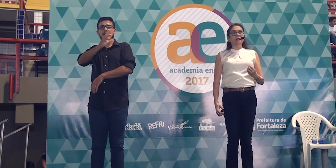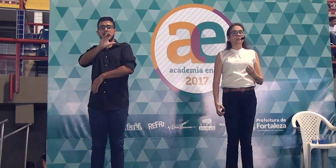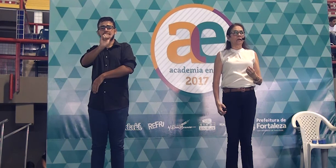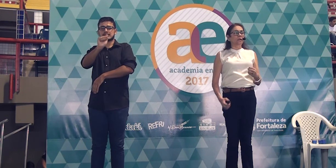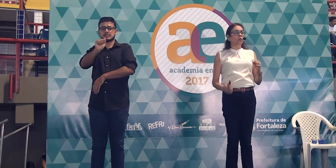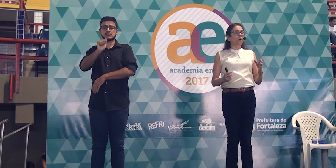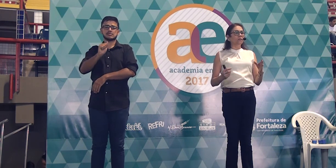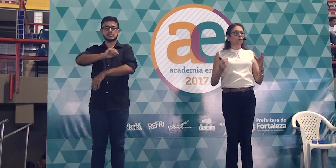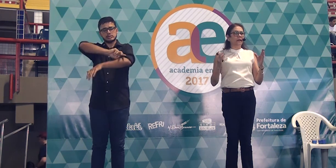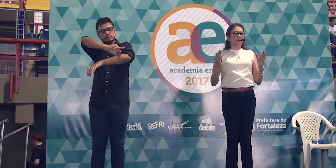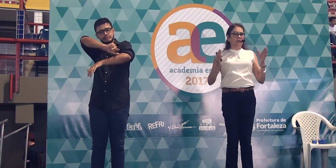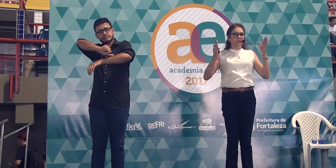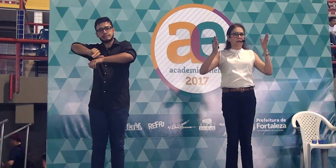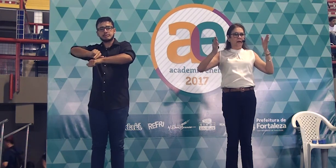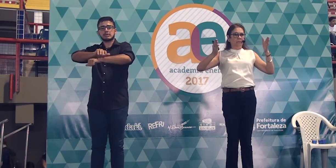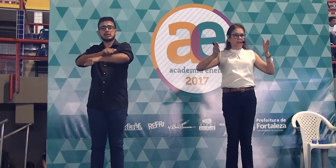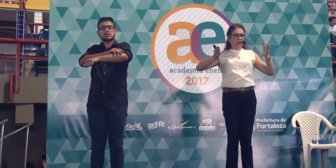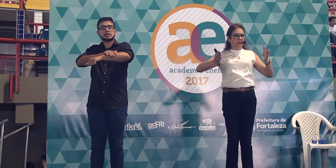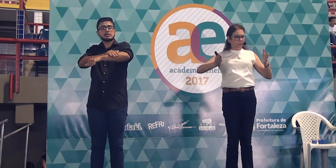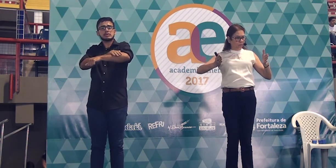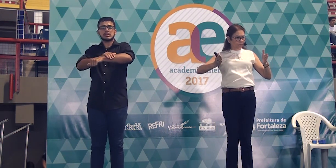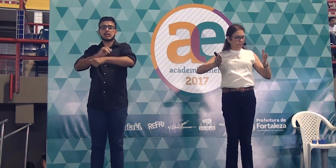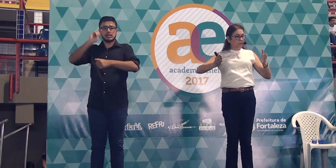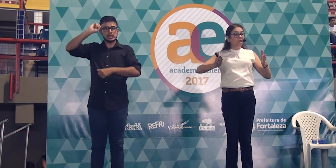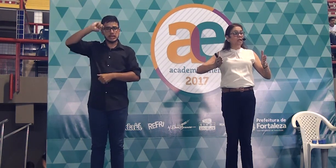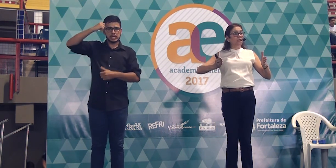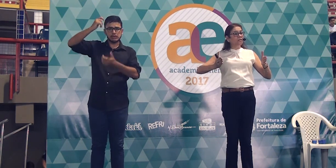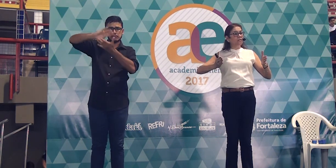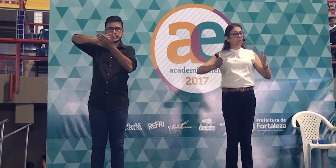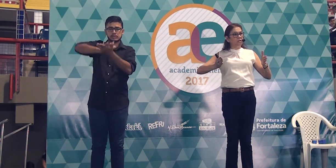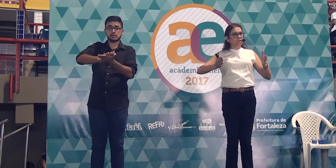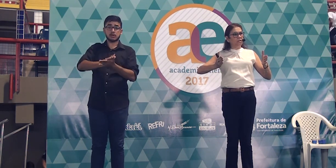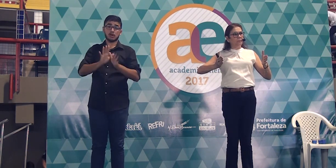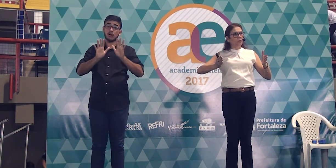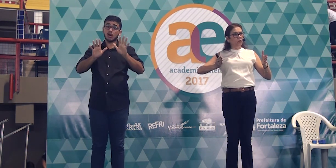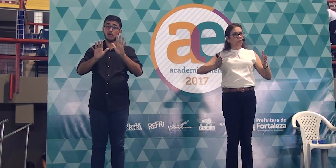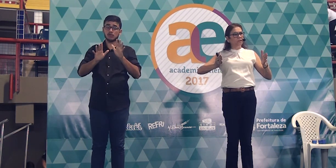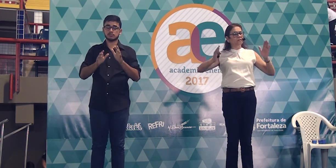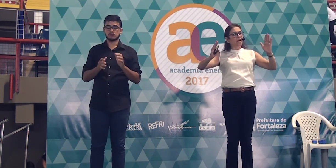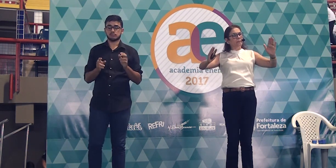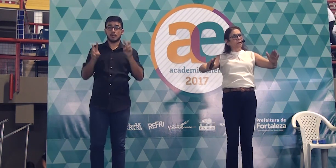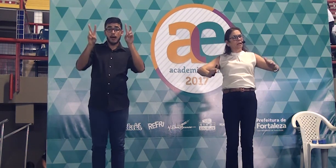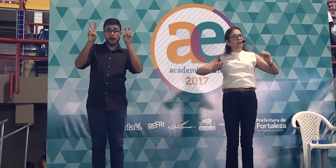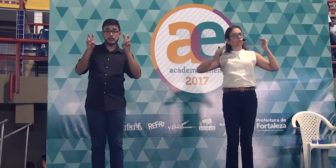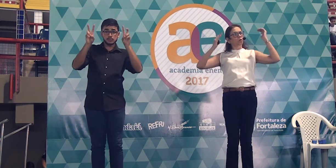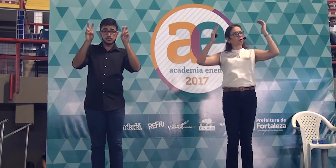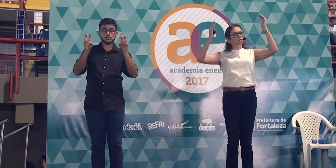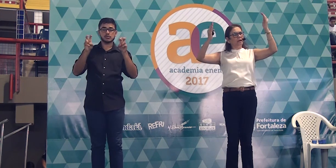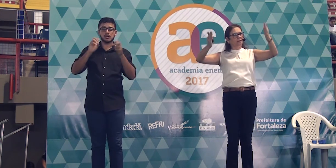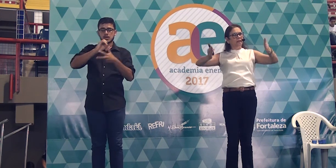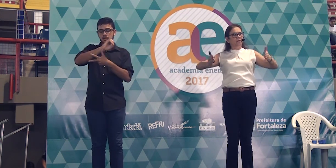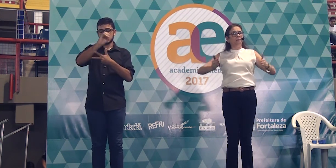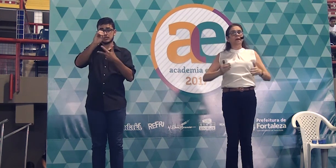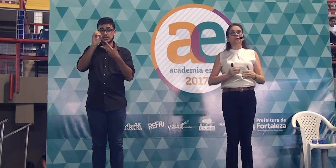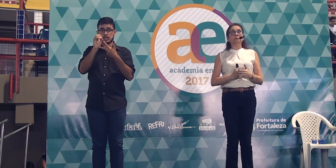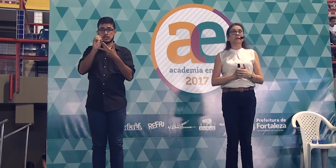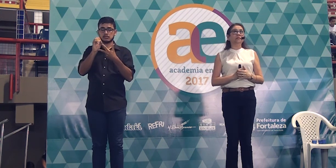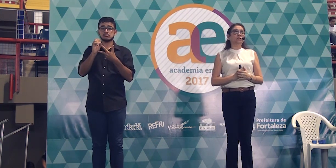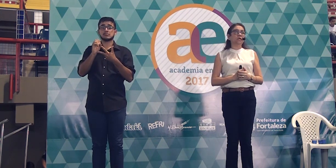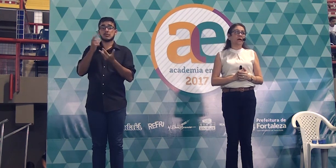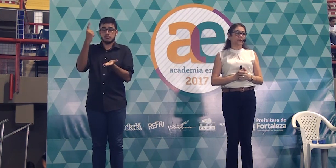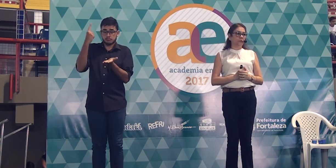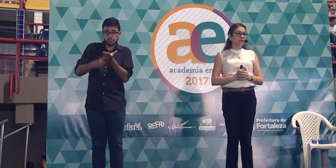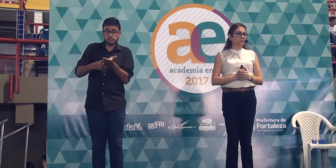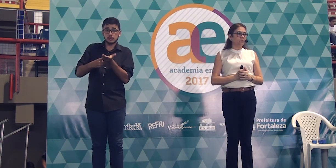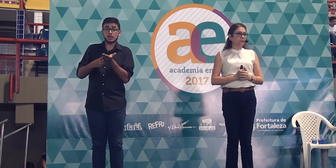você saiba que quando o Enem é aplicado, 15 dias depois é aplicado outro Enem para os